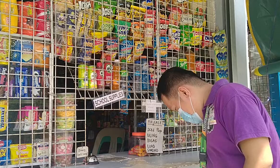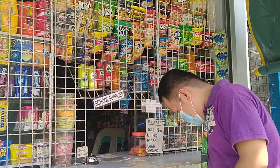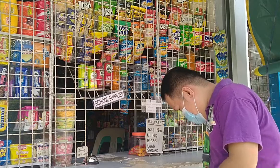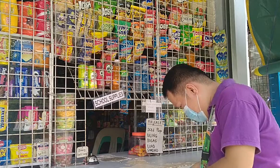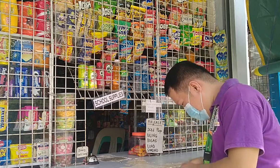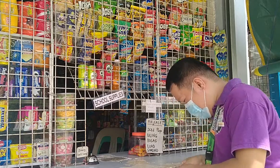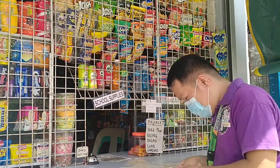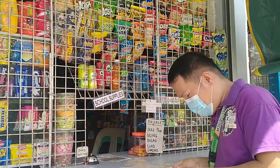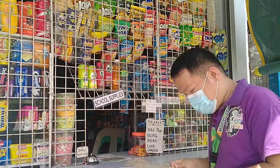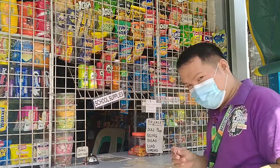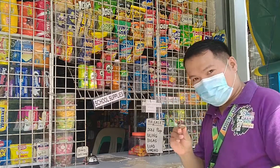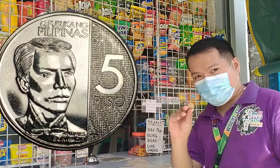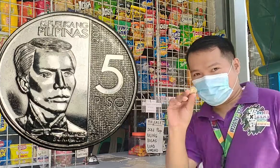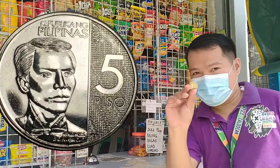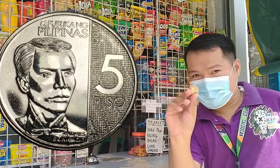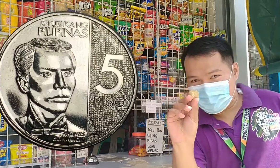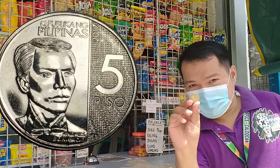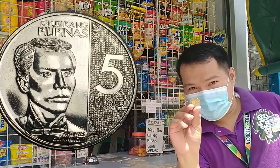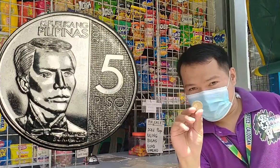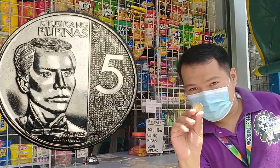Meron tayong limang piso.